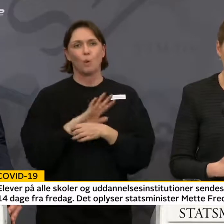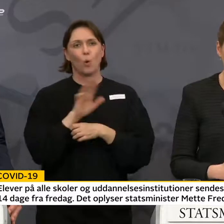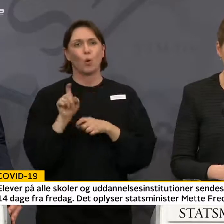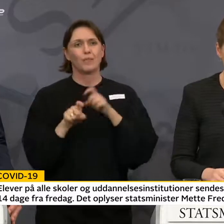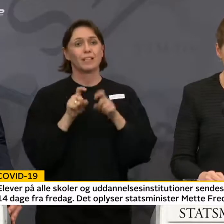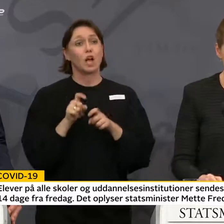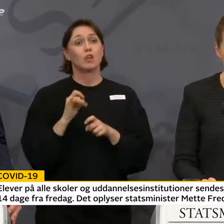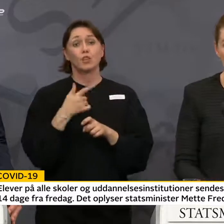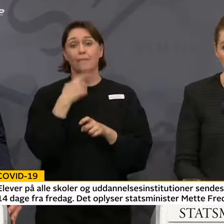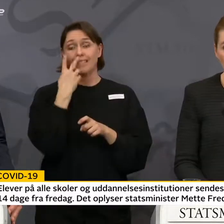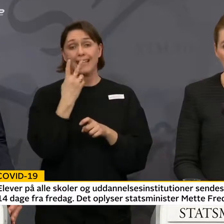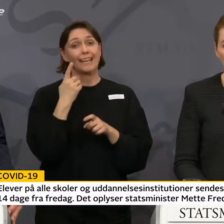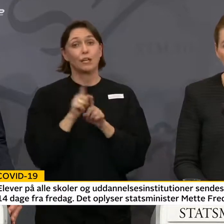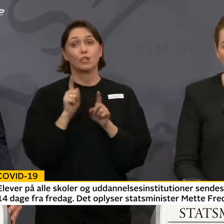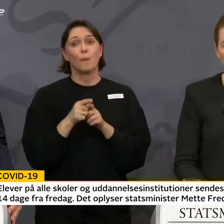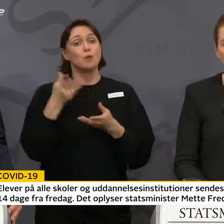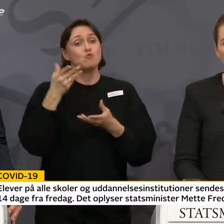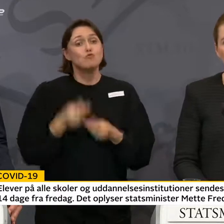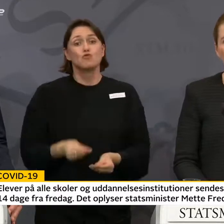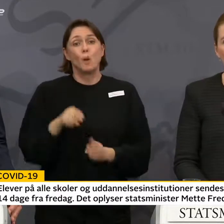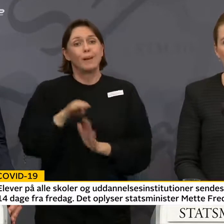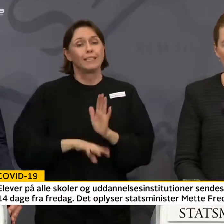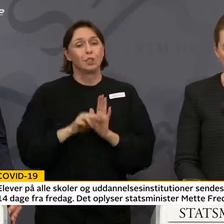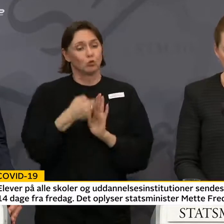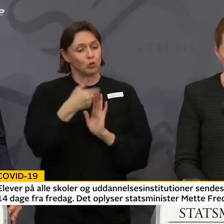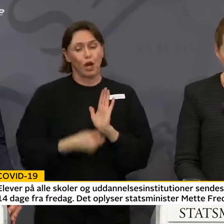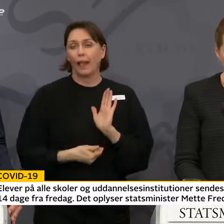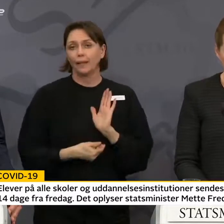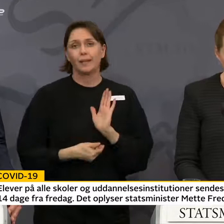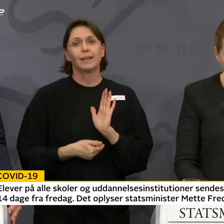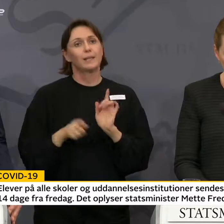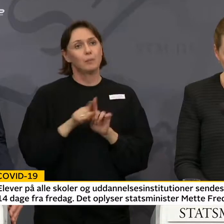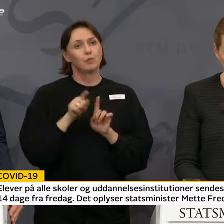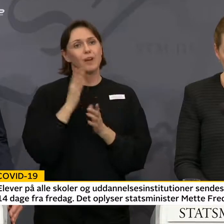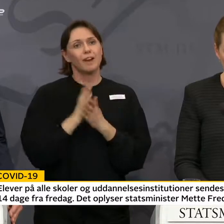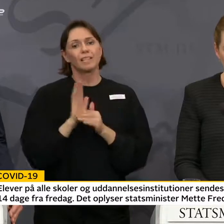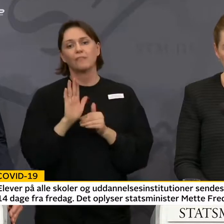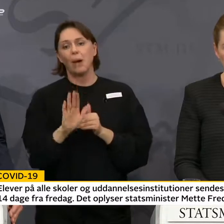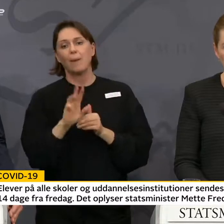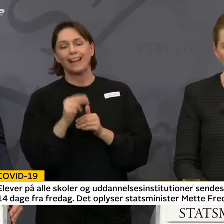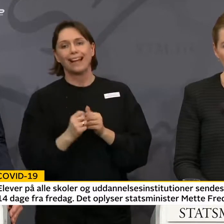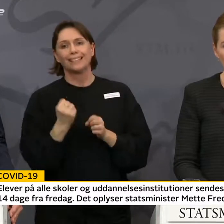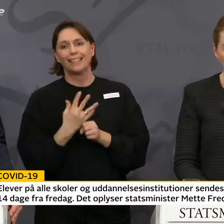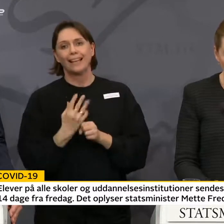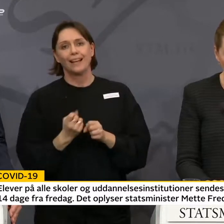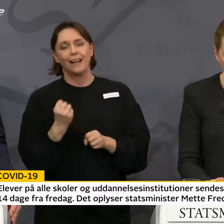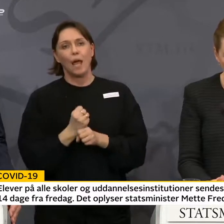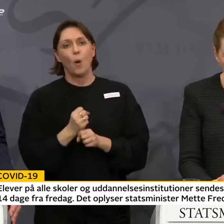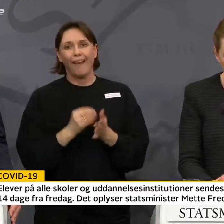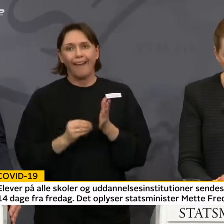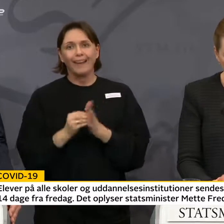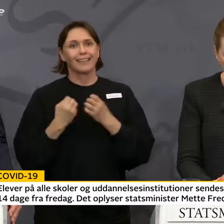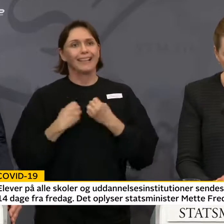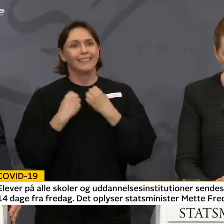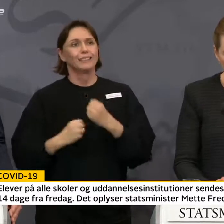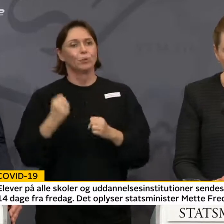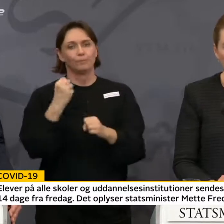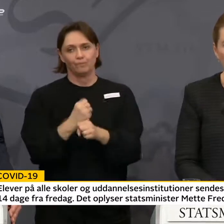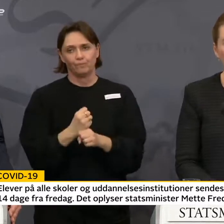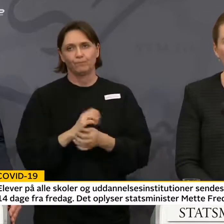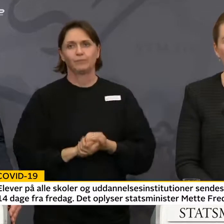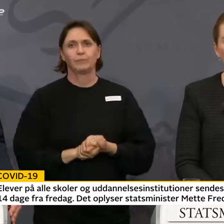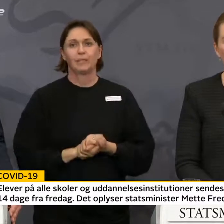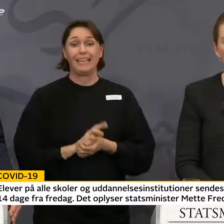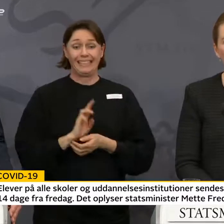herfra ikke som en udtømmende liste, og det betyder, at der kan komme yderligere initiativer. Vi er der nu, hvor vi skal